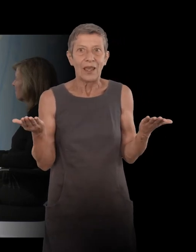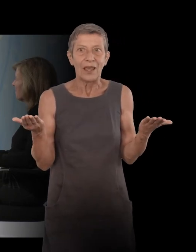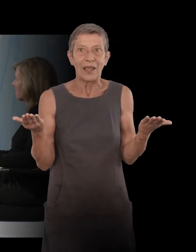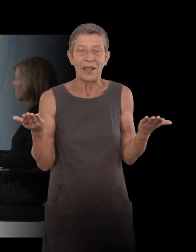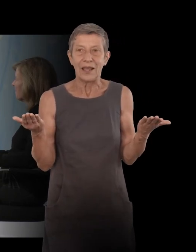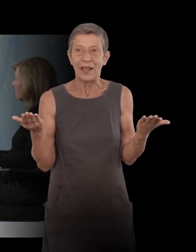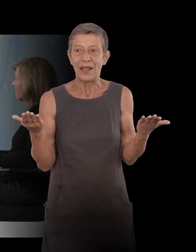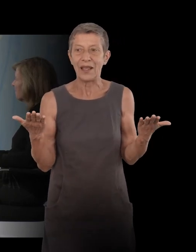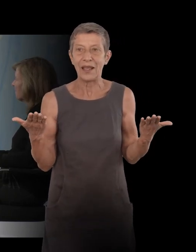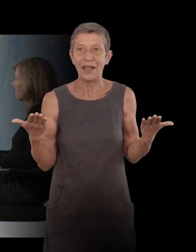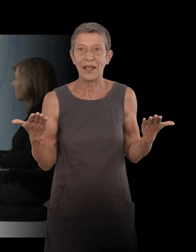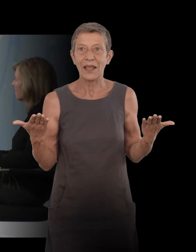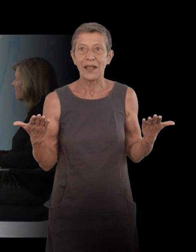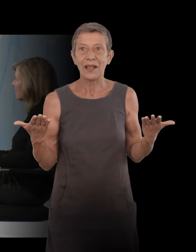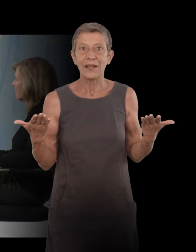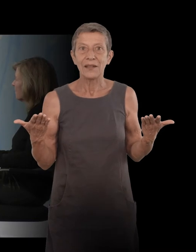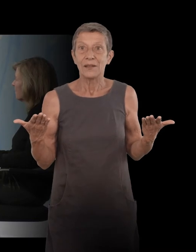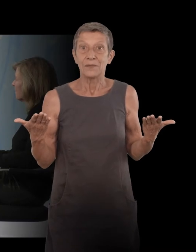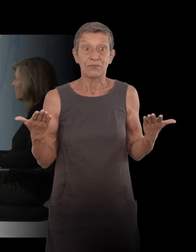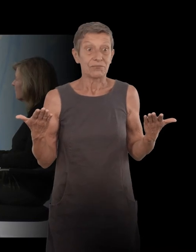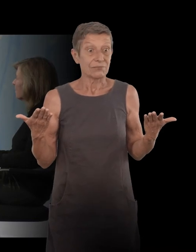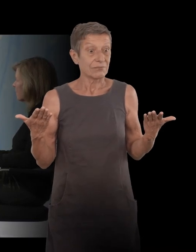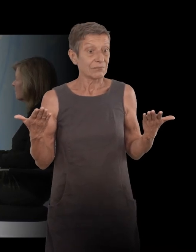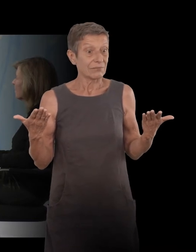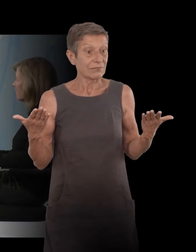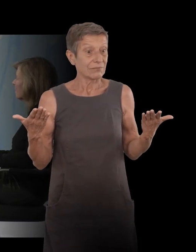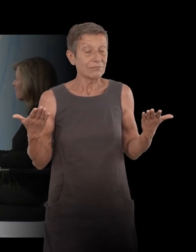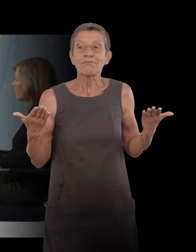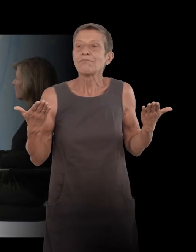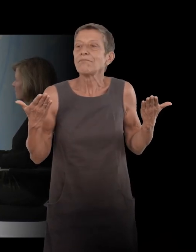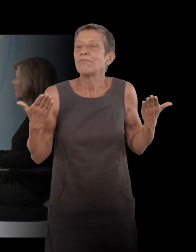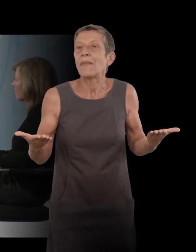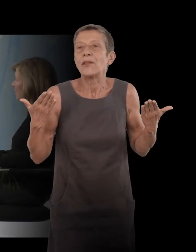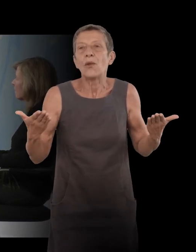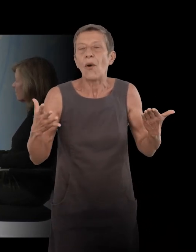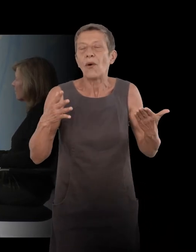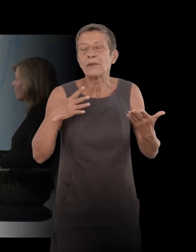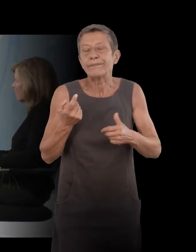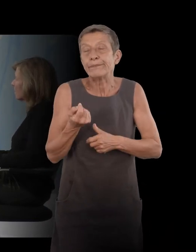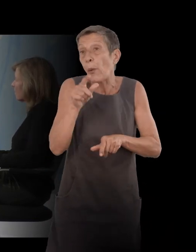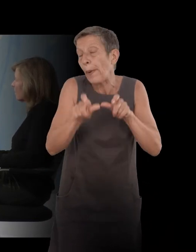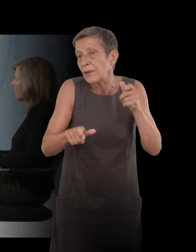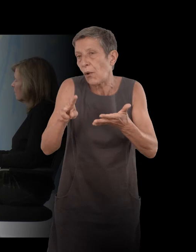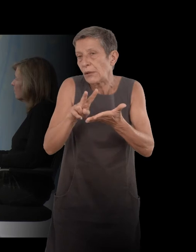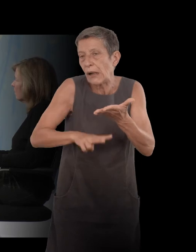Et maintenant, il y a peu de lecteurs en yiddish. Enfin, il y en a un peu plus maintenant qu'il y a 50 ans.